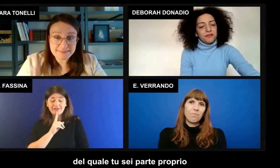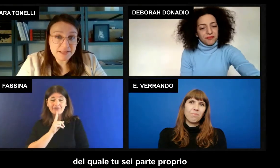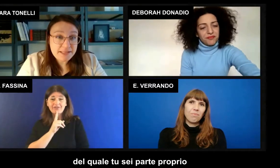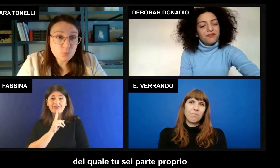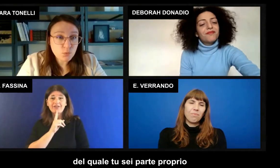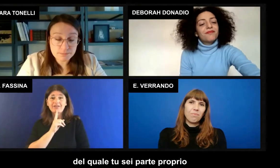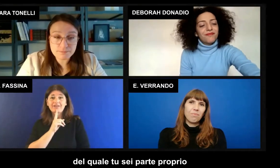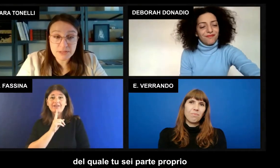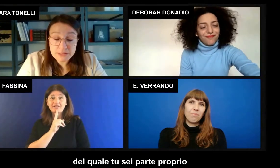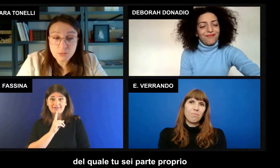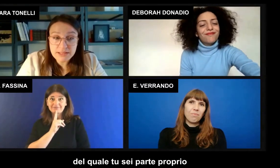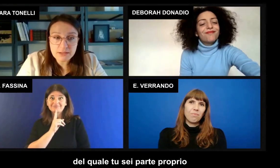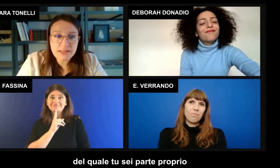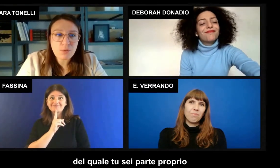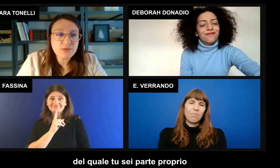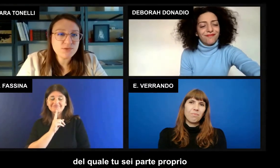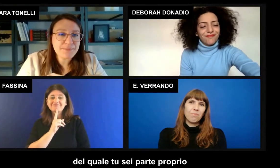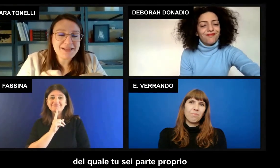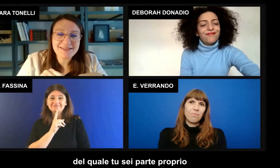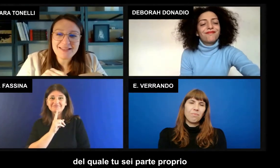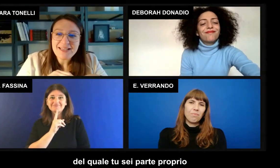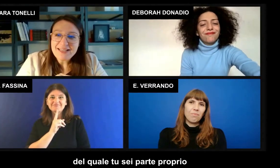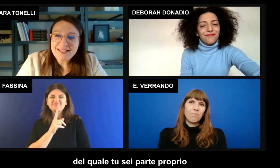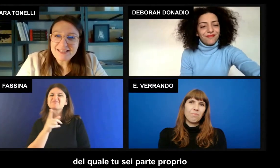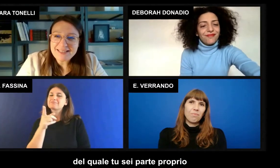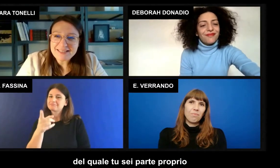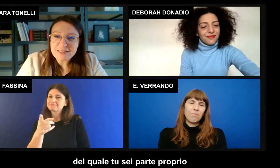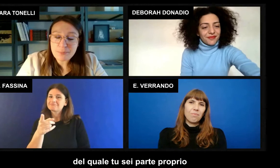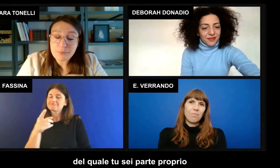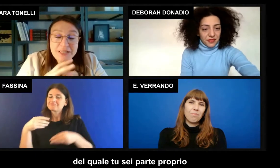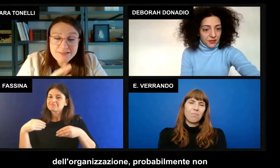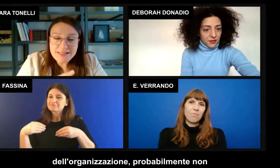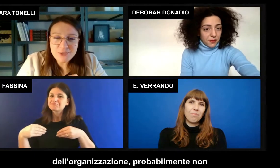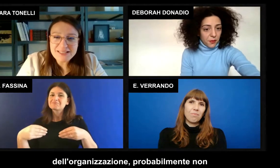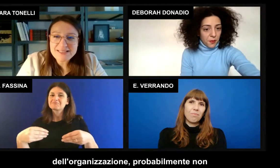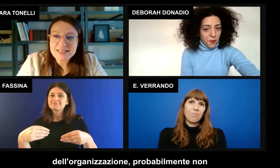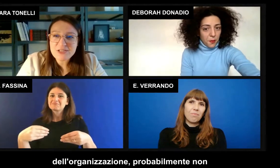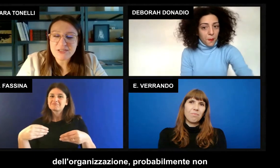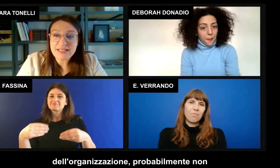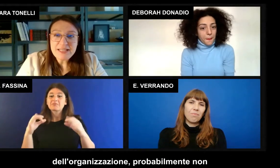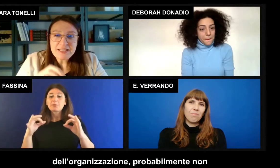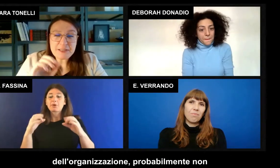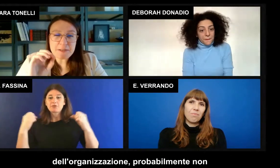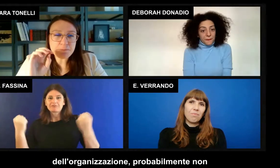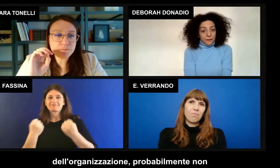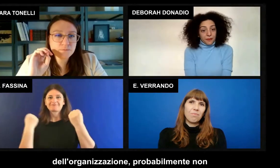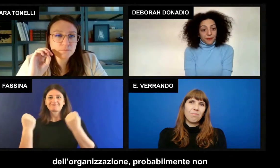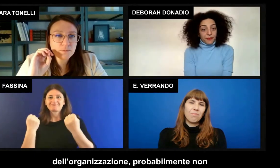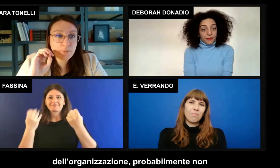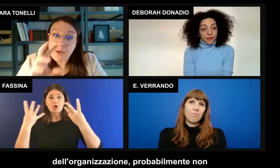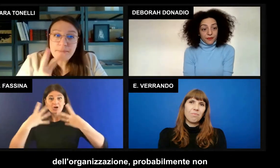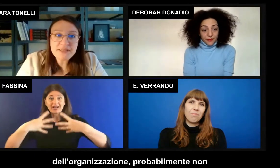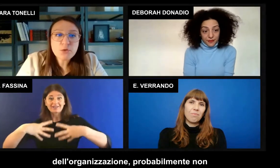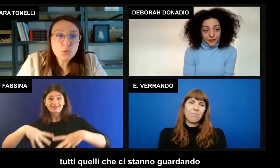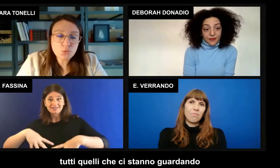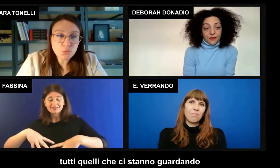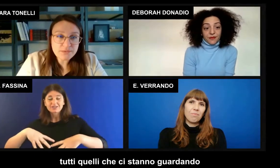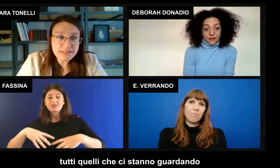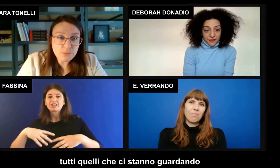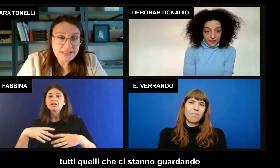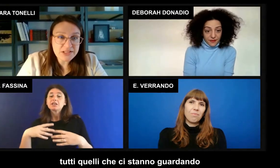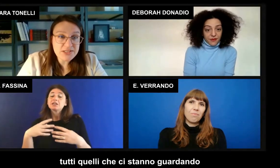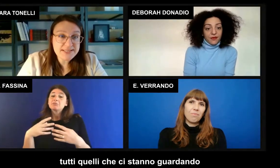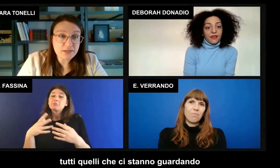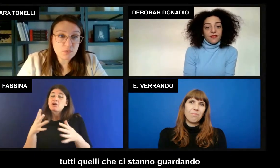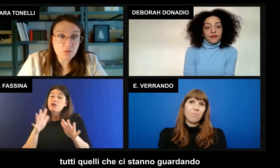che tu... del quale tu sei parte proprio dell'organizzazione probabilmente non